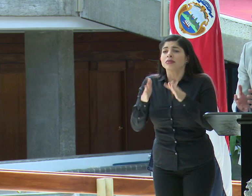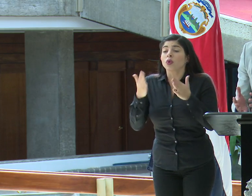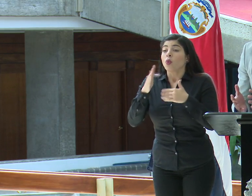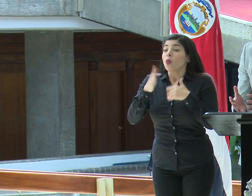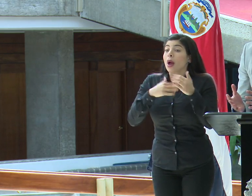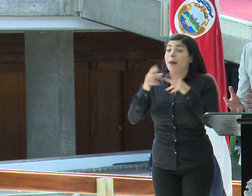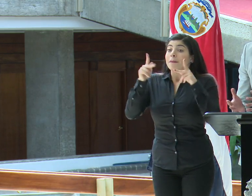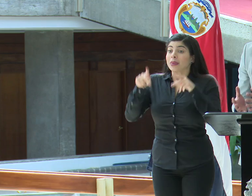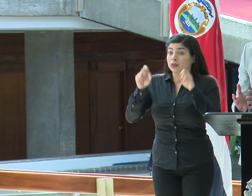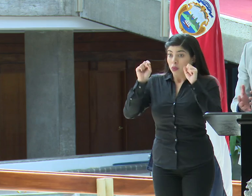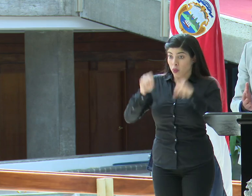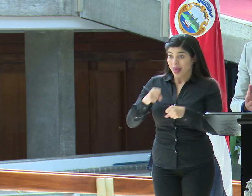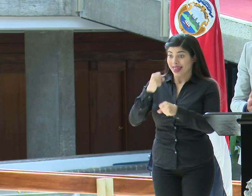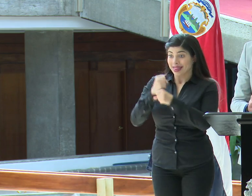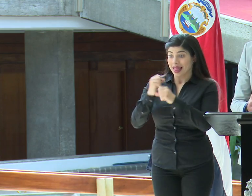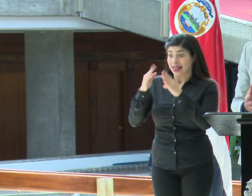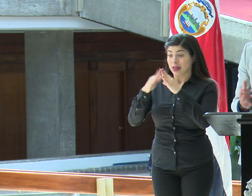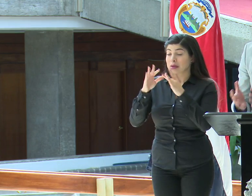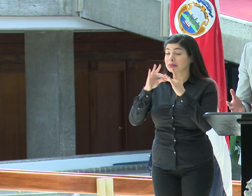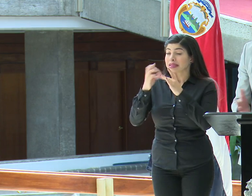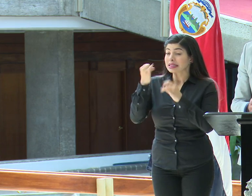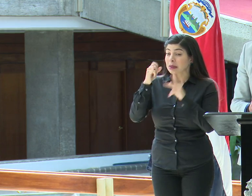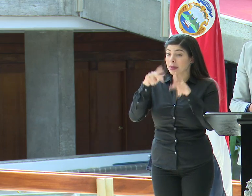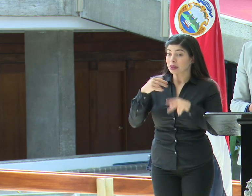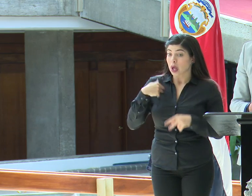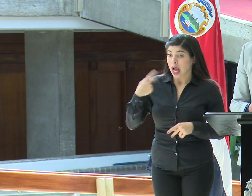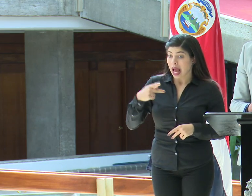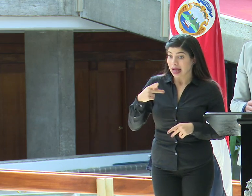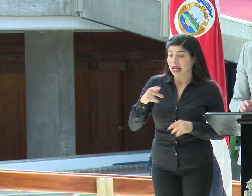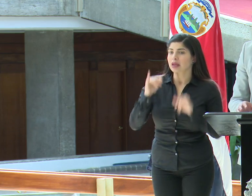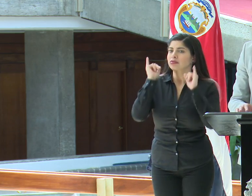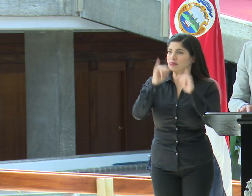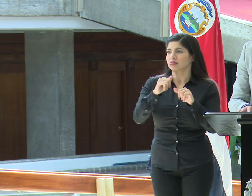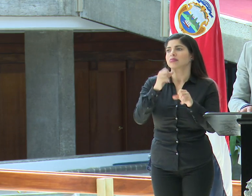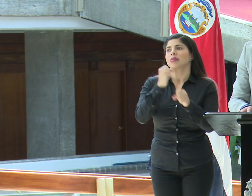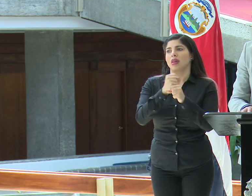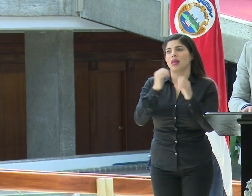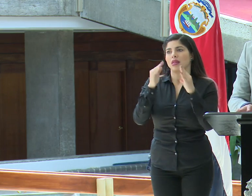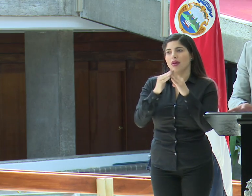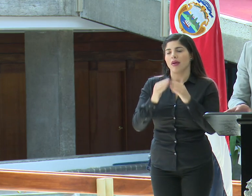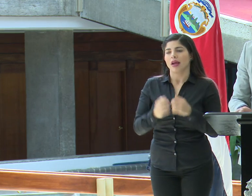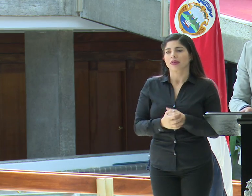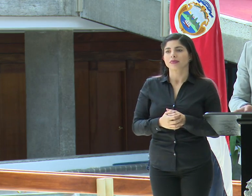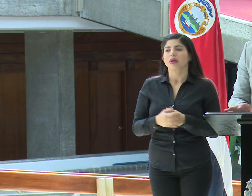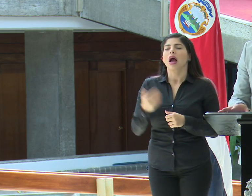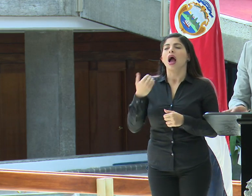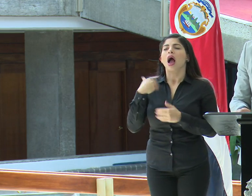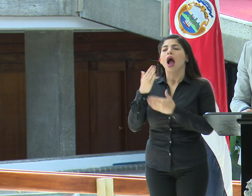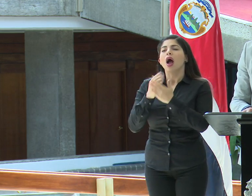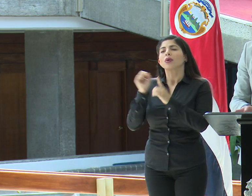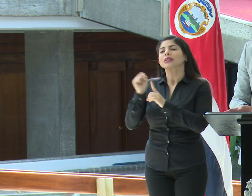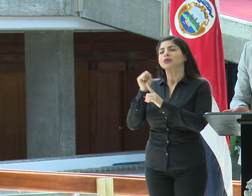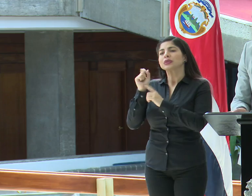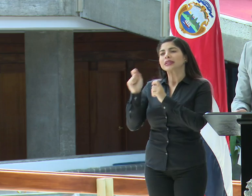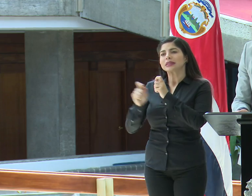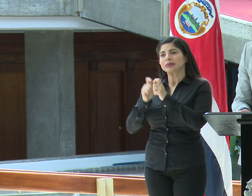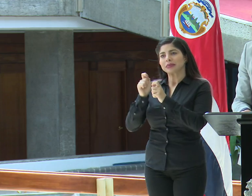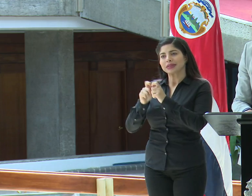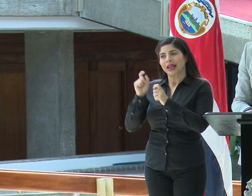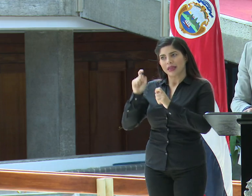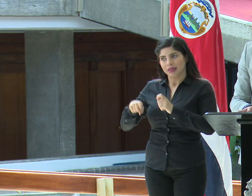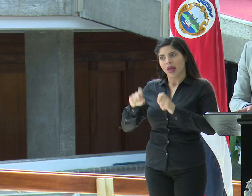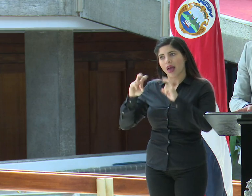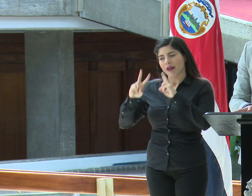toda la gente que pueda teletrabajar y especialmente las que tienen factores de riesgo que puedan teletrabajar. Habrán condiciones específicas que se tienen que ser